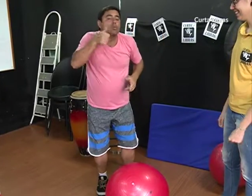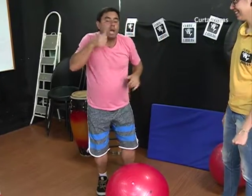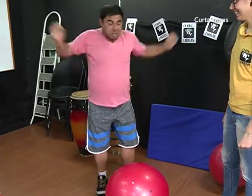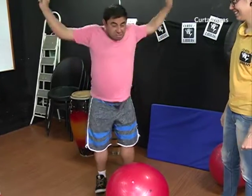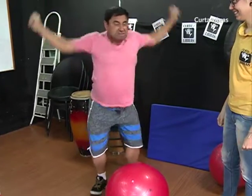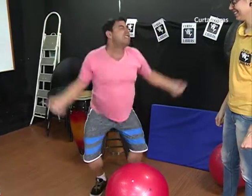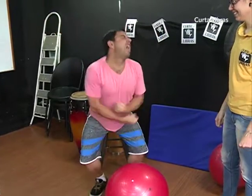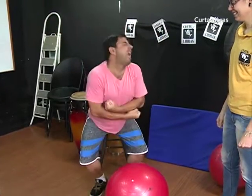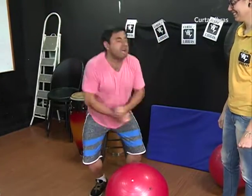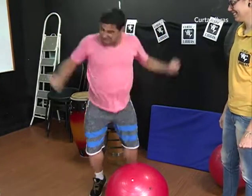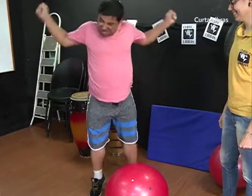A Chiquinha.